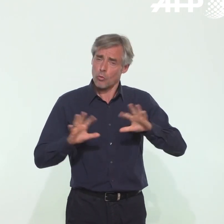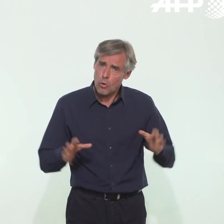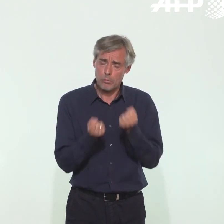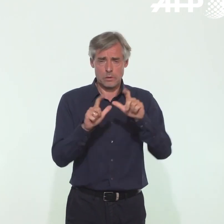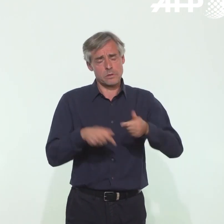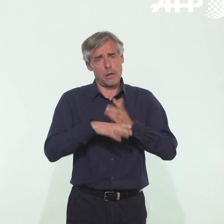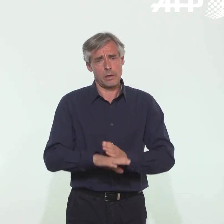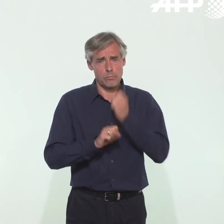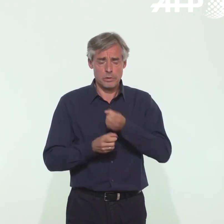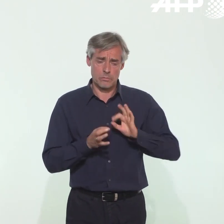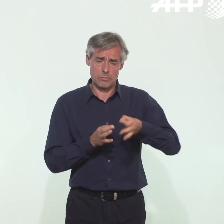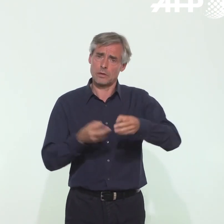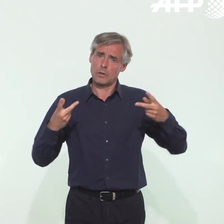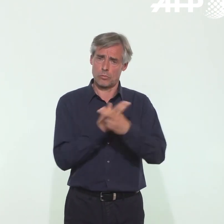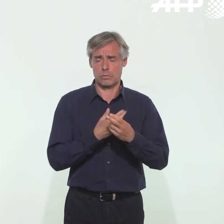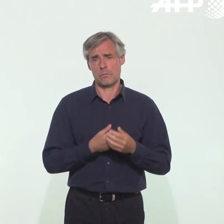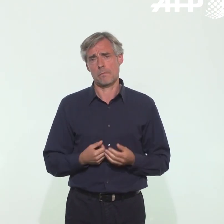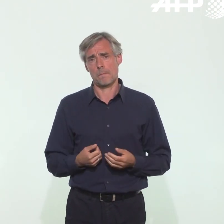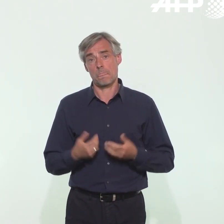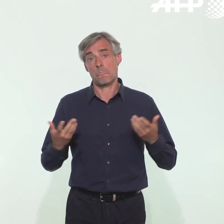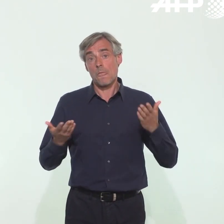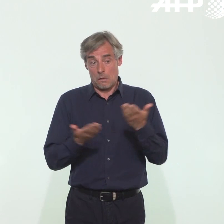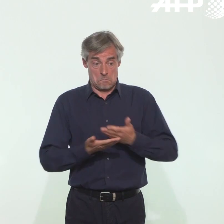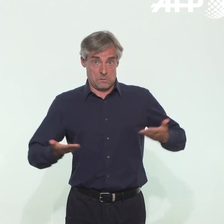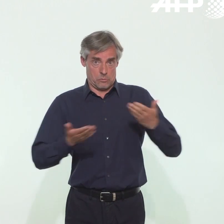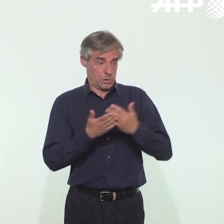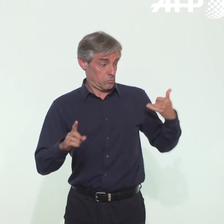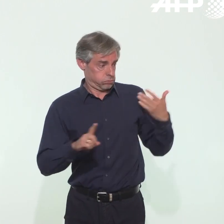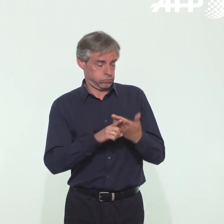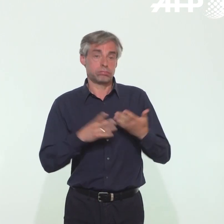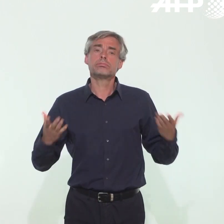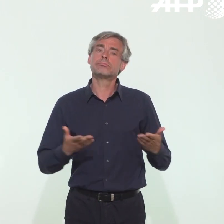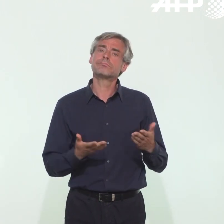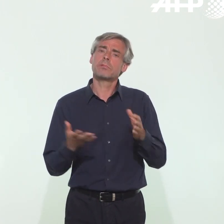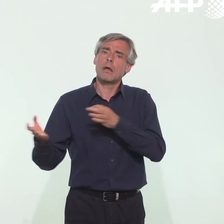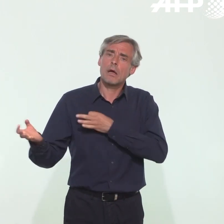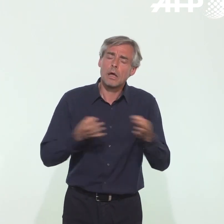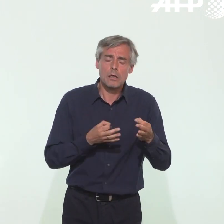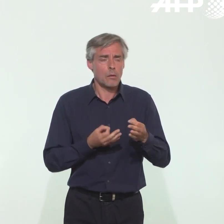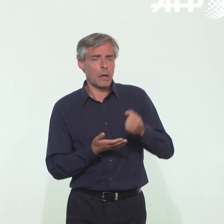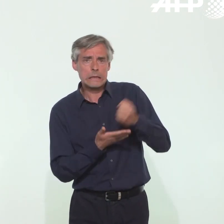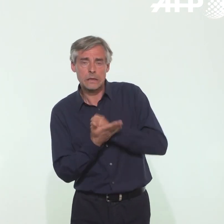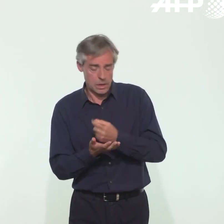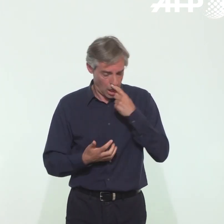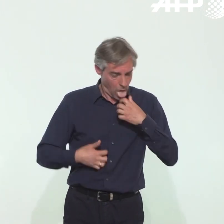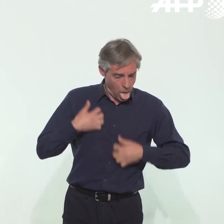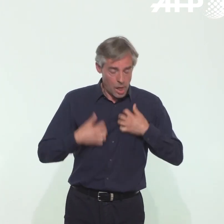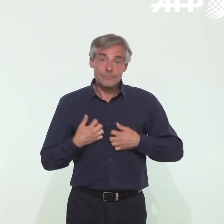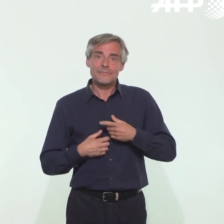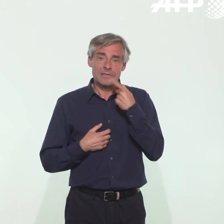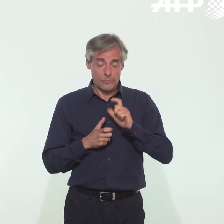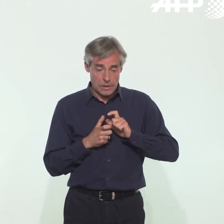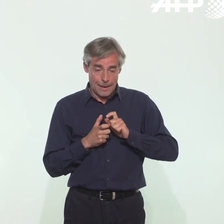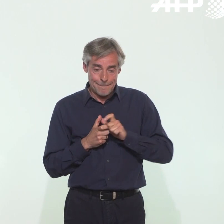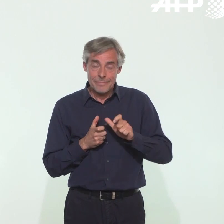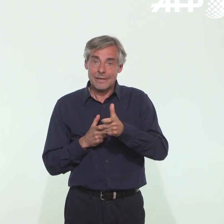l'épidémie. Dans ce contexte, se faire tester au moindre doute, c'est entrer dans un parcours de prise